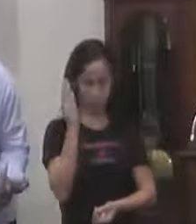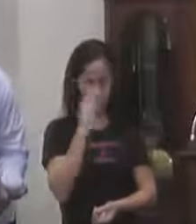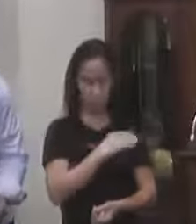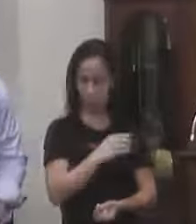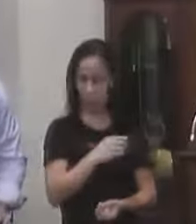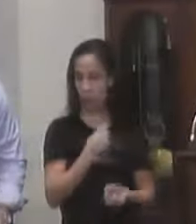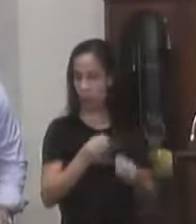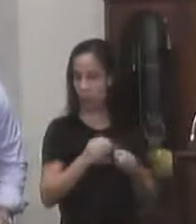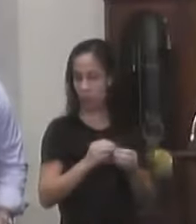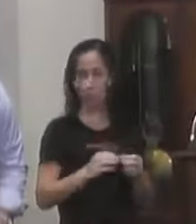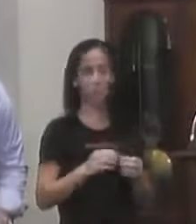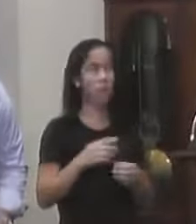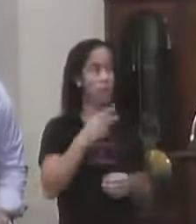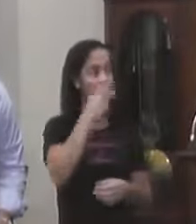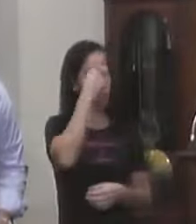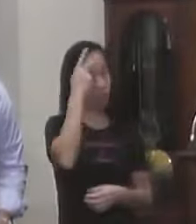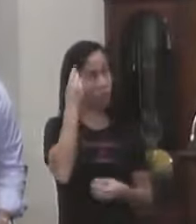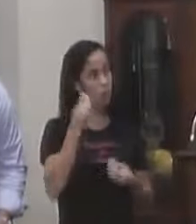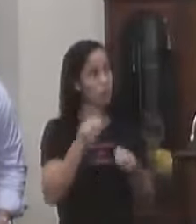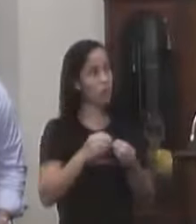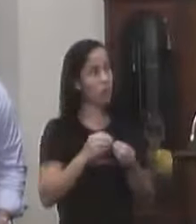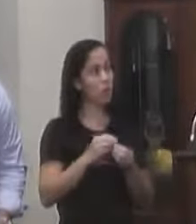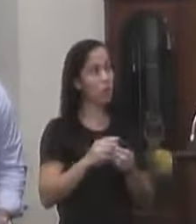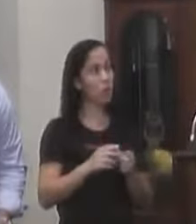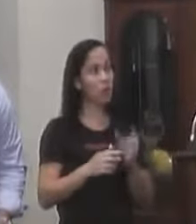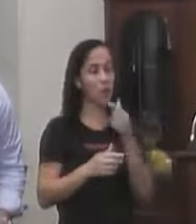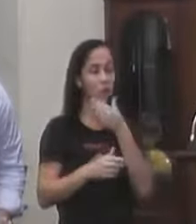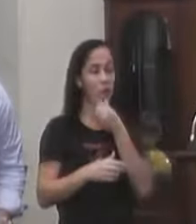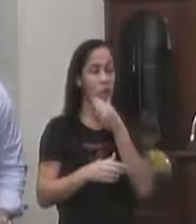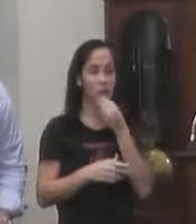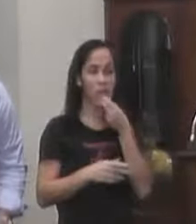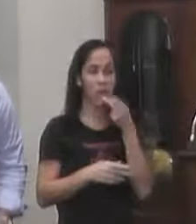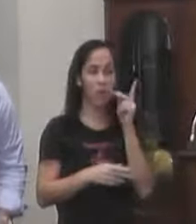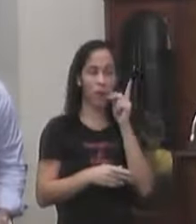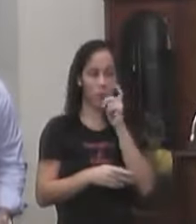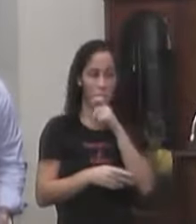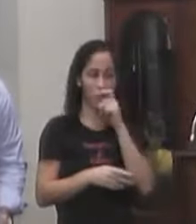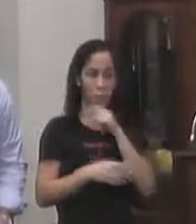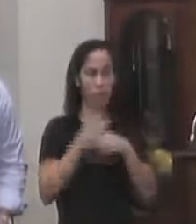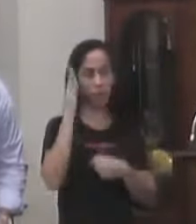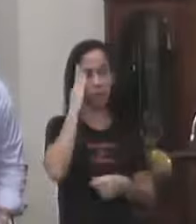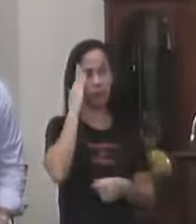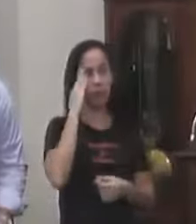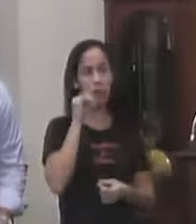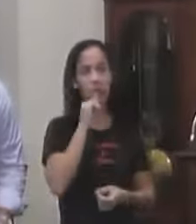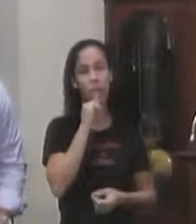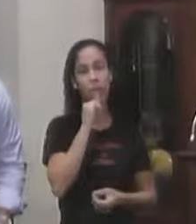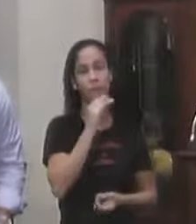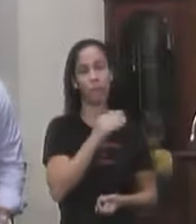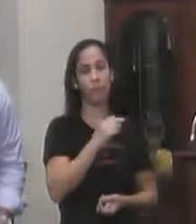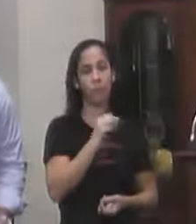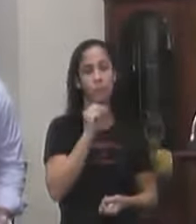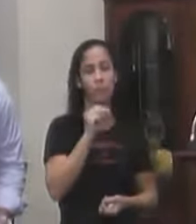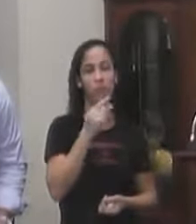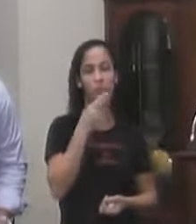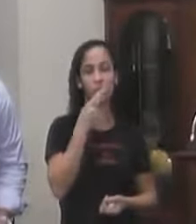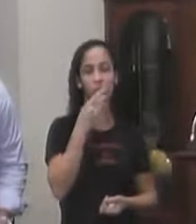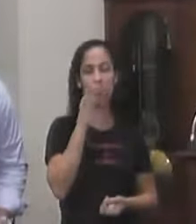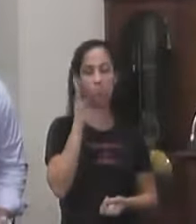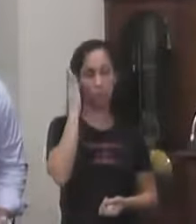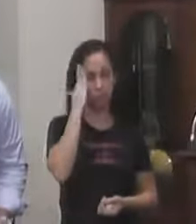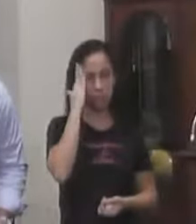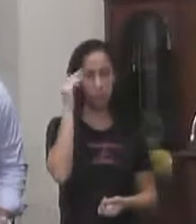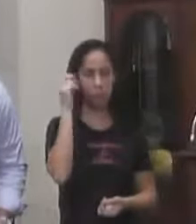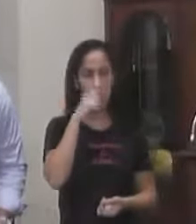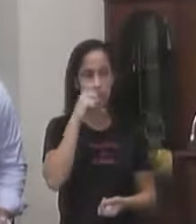pessoas E o pior David Que o cara coloca Sabendo que é mentira Que isso é o mais triste O que dói É saber que